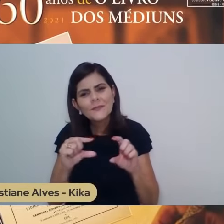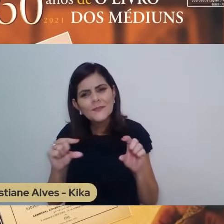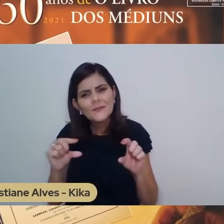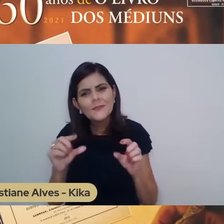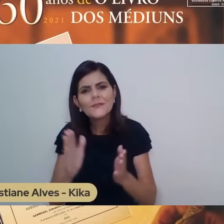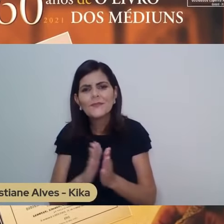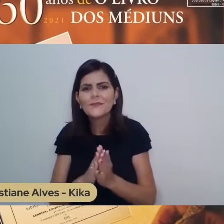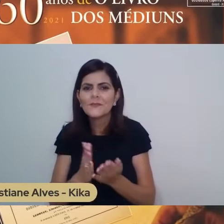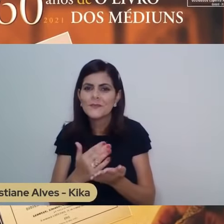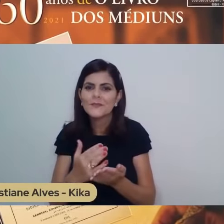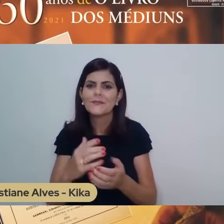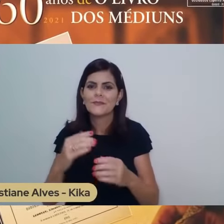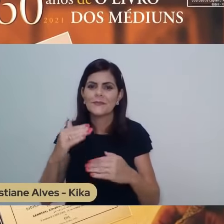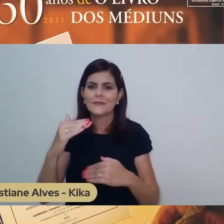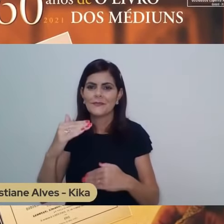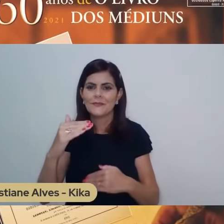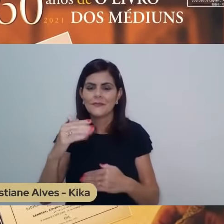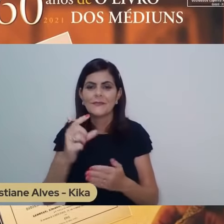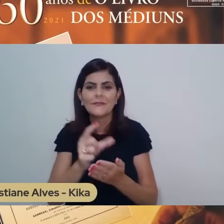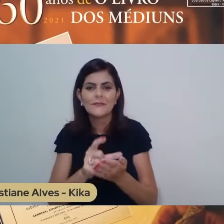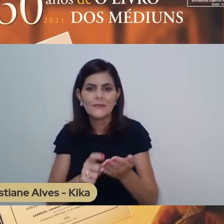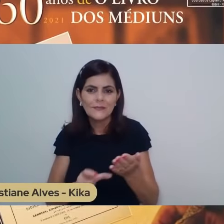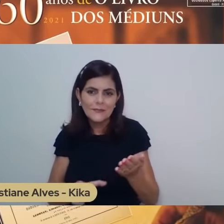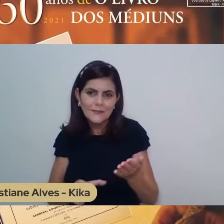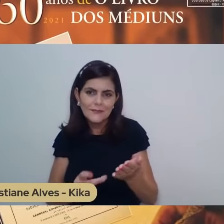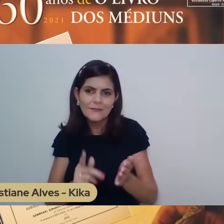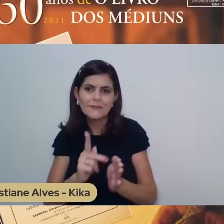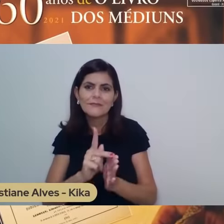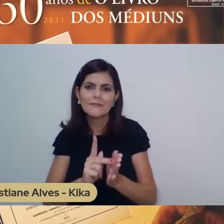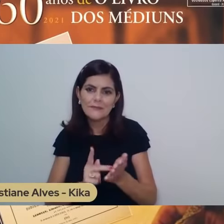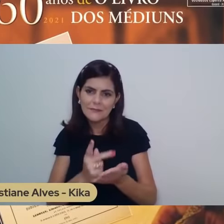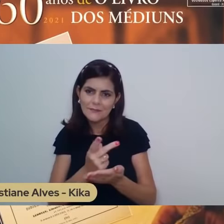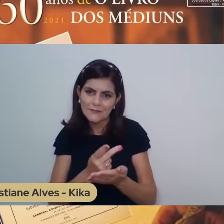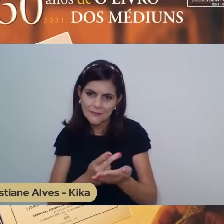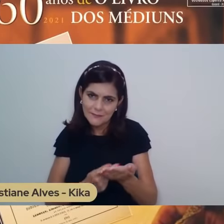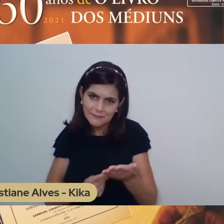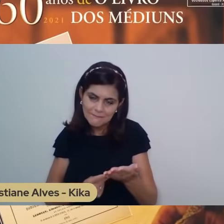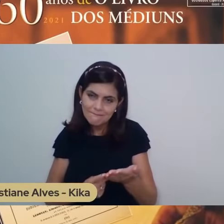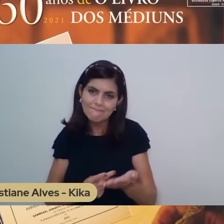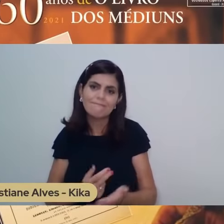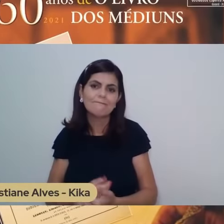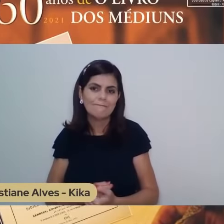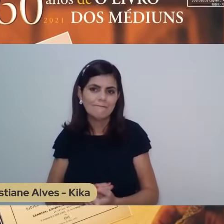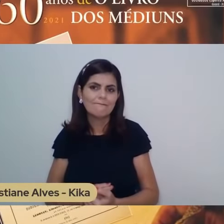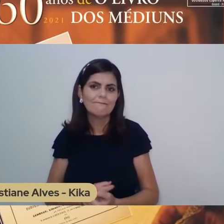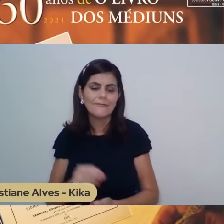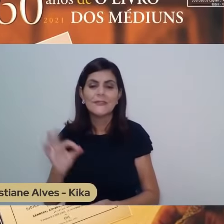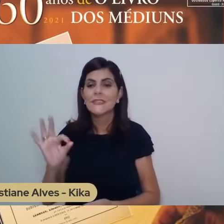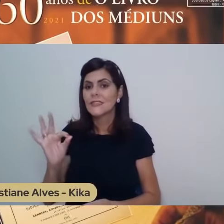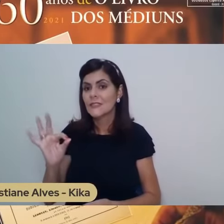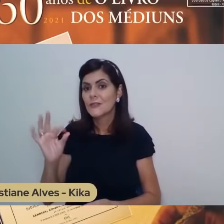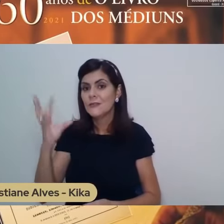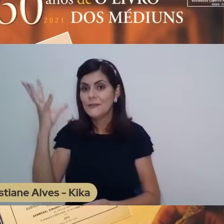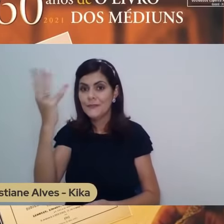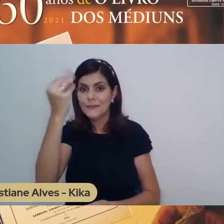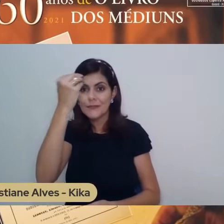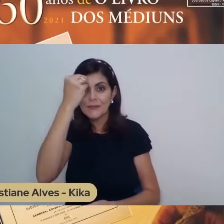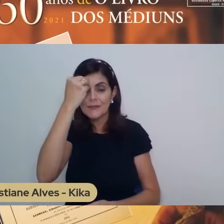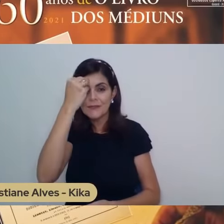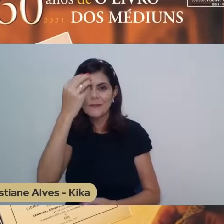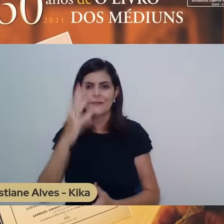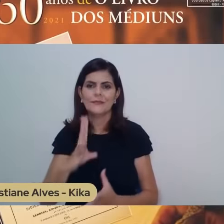assim, de todo um parágrafo que ele escreve sobre quem somos os médiuns de uma maneira geral.